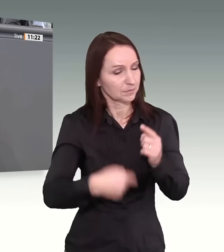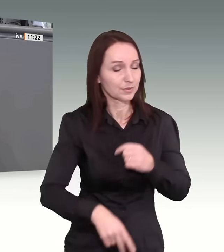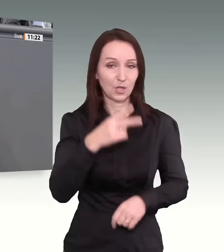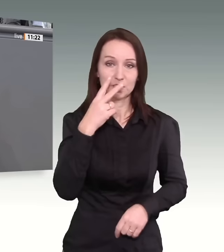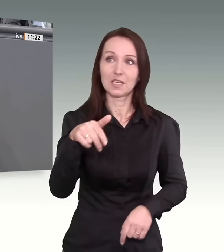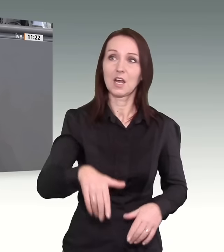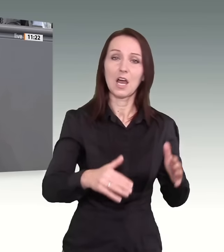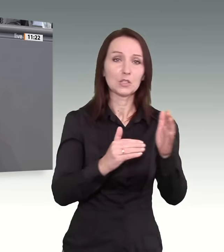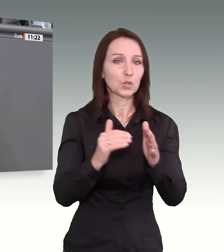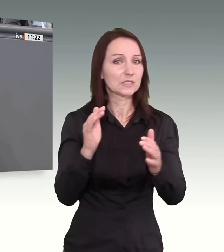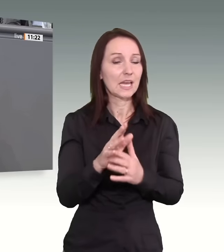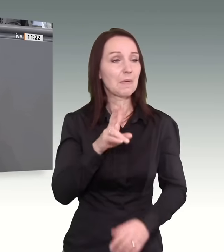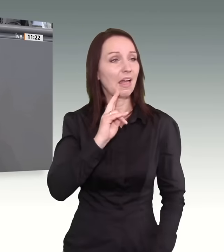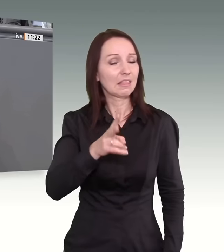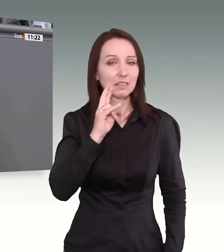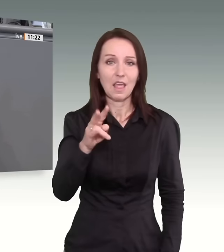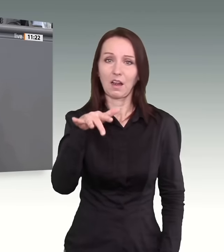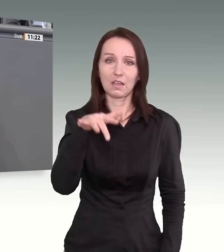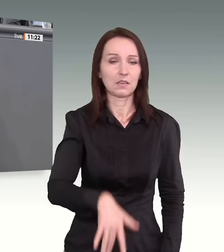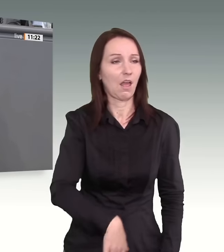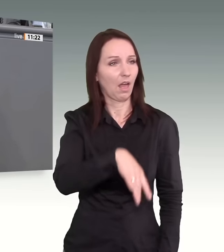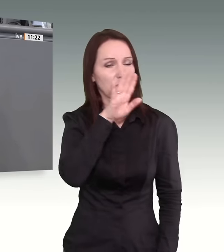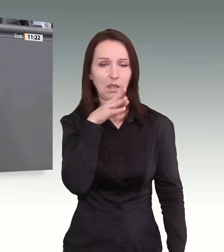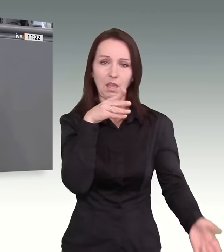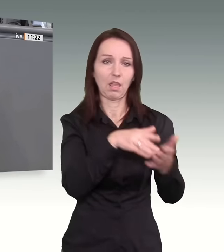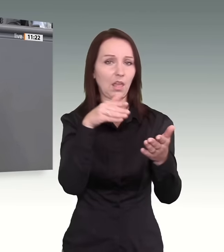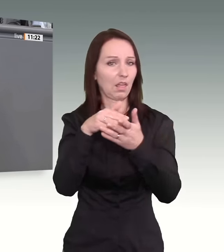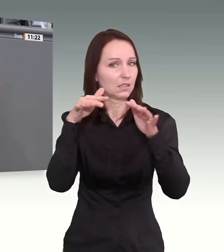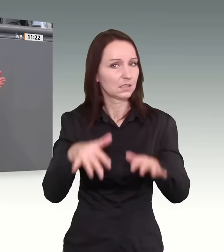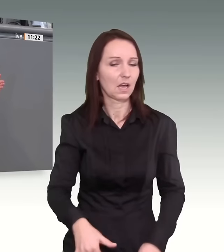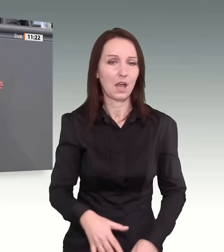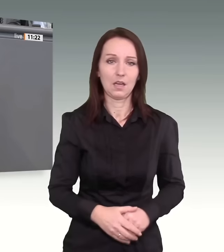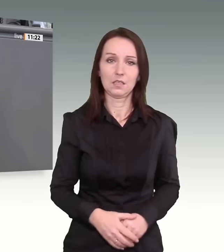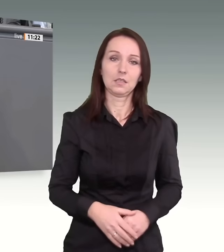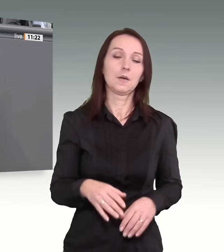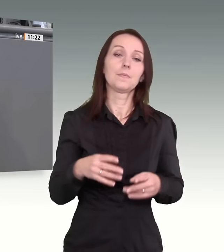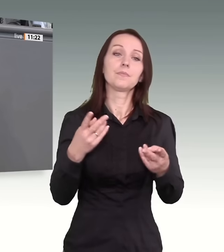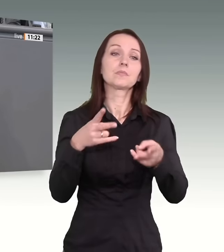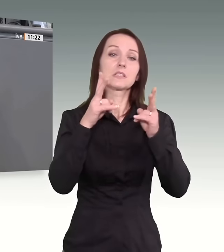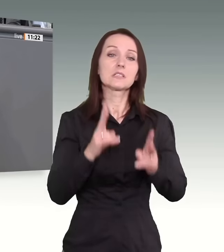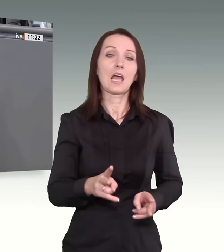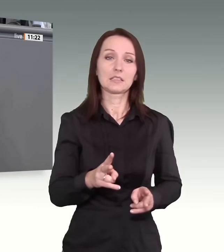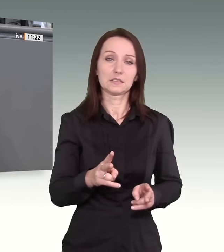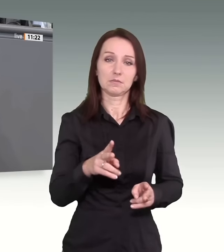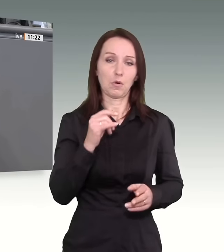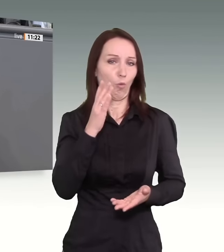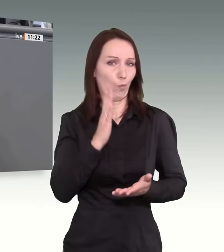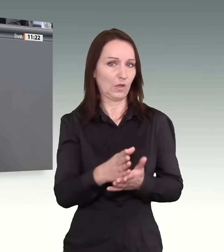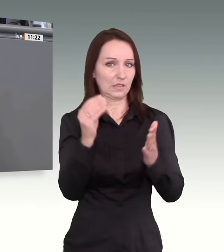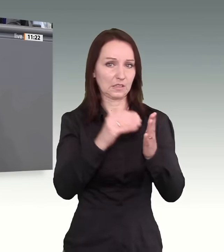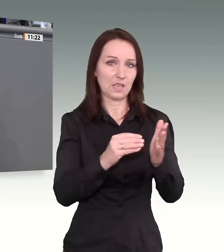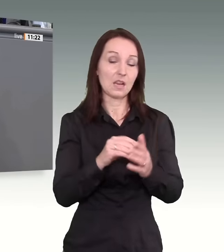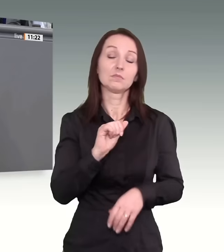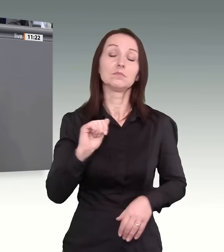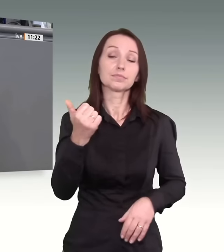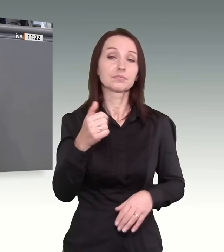System erleben. In der Rechtsprechung, vor allen Dingen aber auch in der Gesetzgebung, aber vor allen Dingen auch